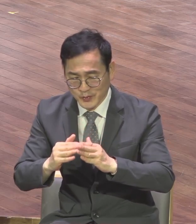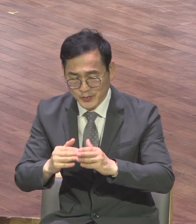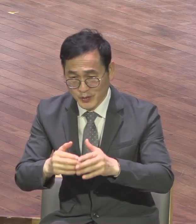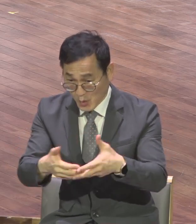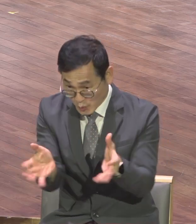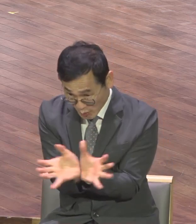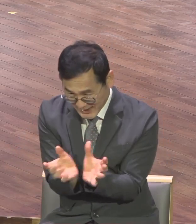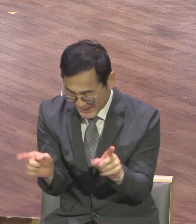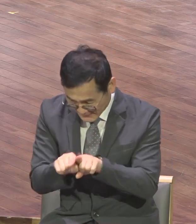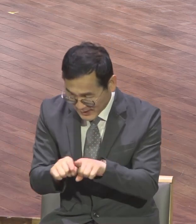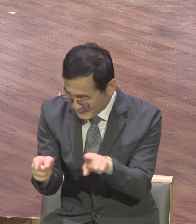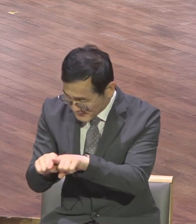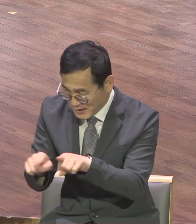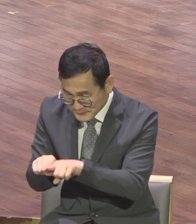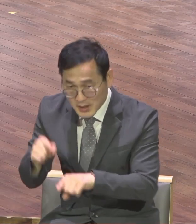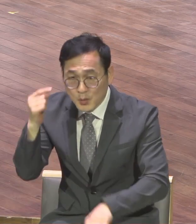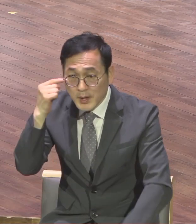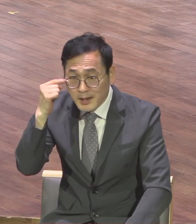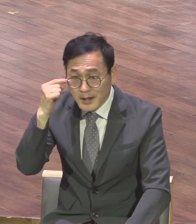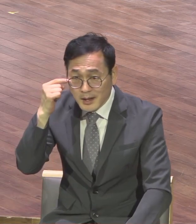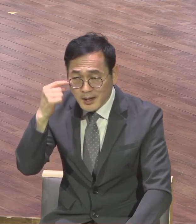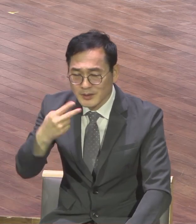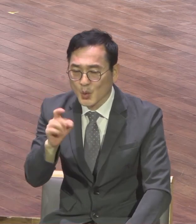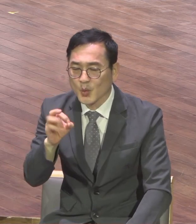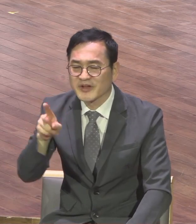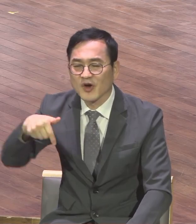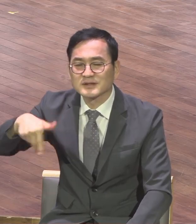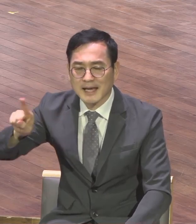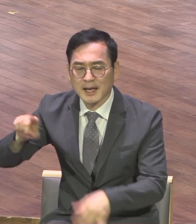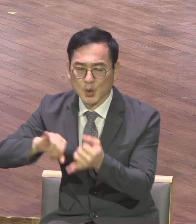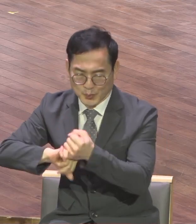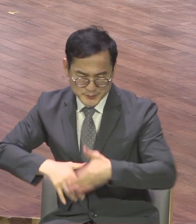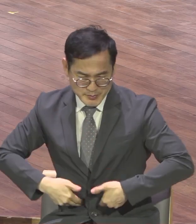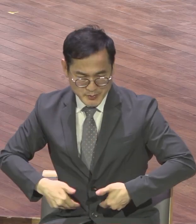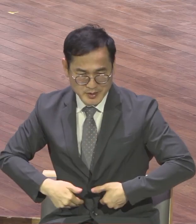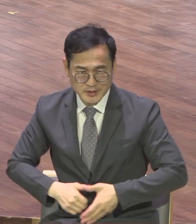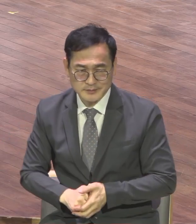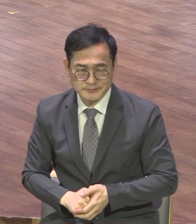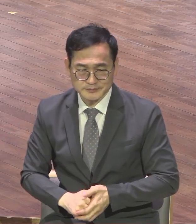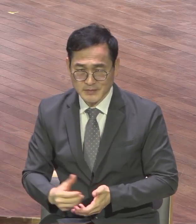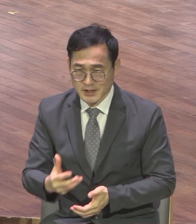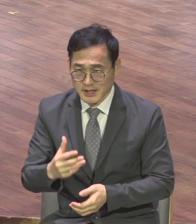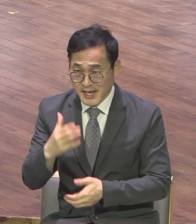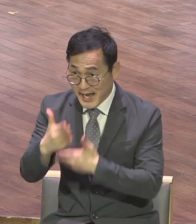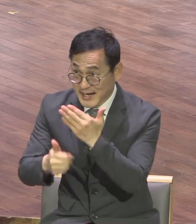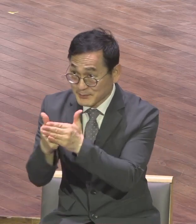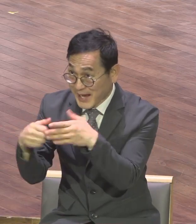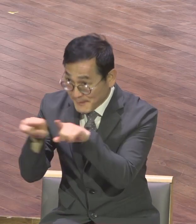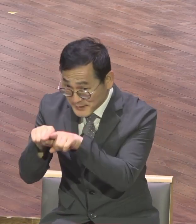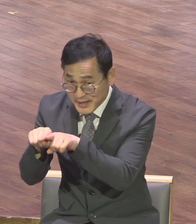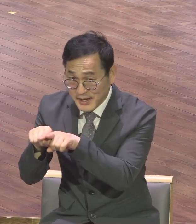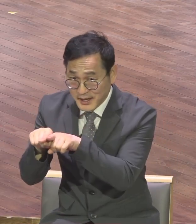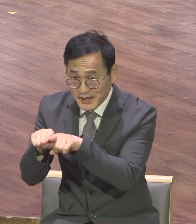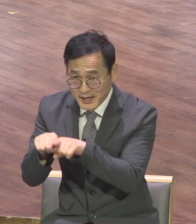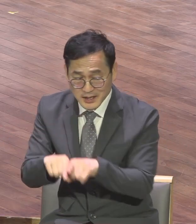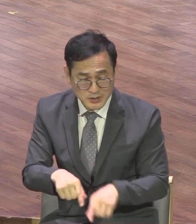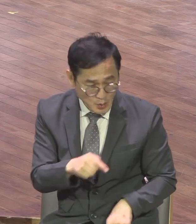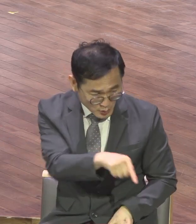항상 우리가 잊지 말아야 돼요 동력자 성삼위의 하나님과 함께하는 것 또 영적 가족으로서 우리 함께하는